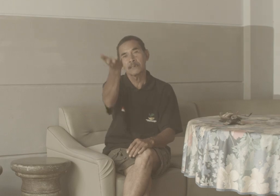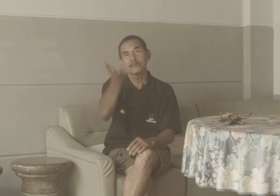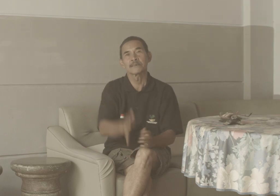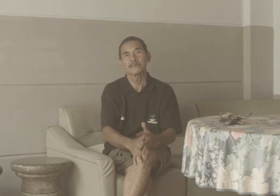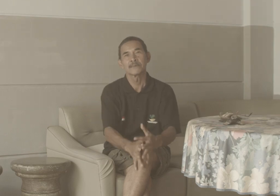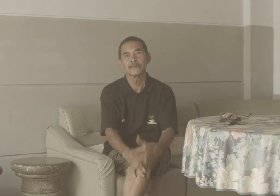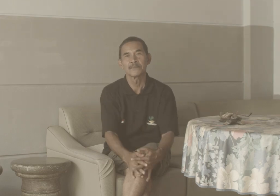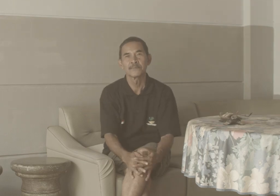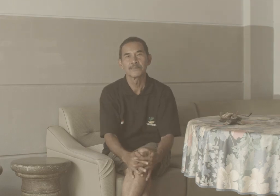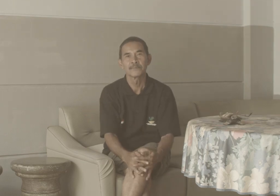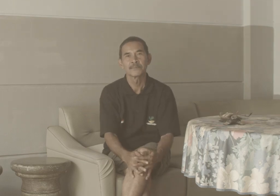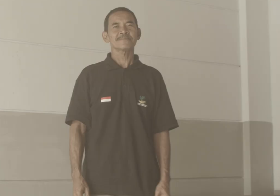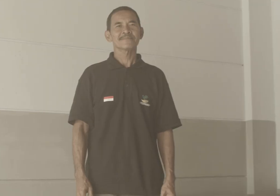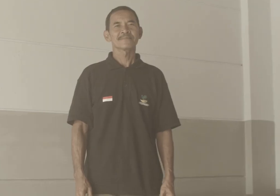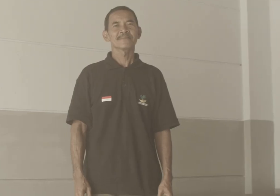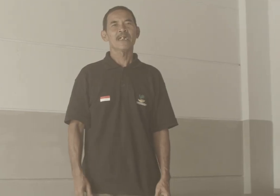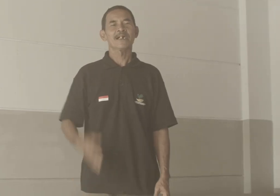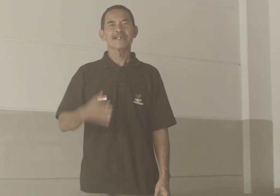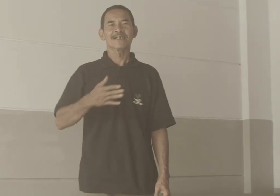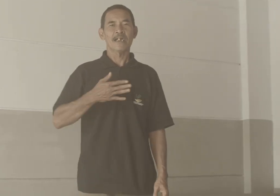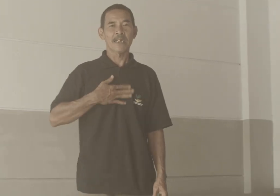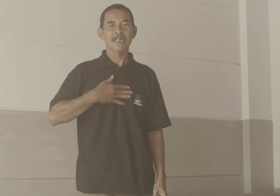Ya Baik